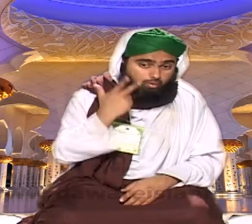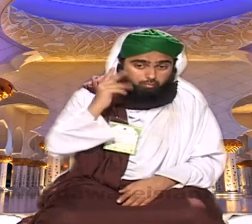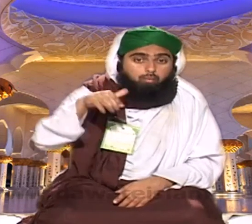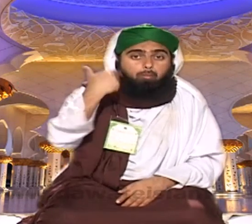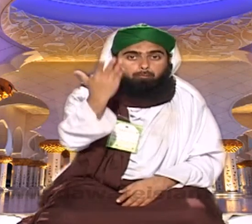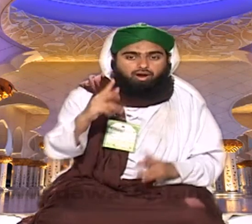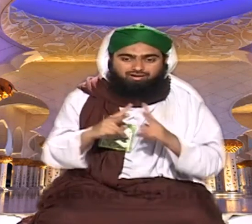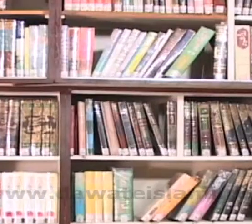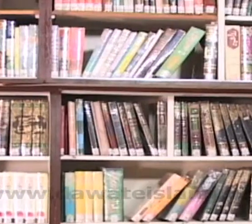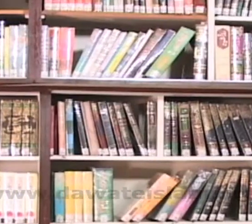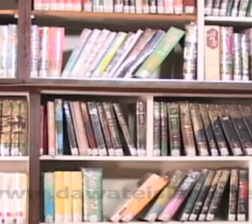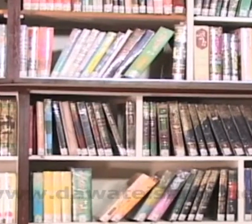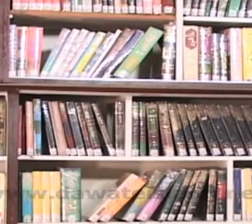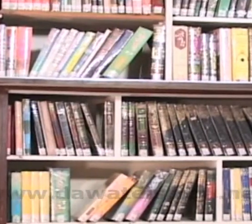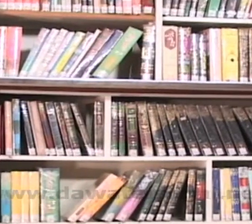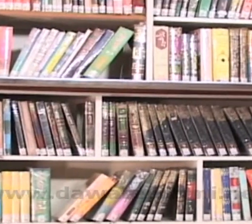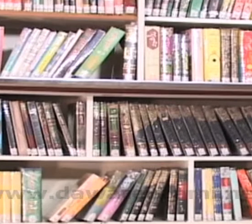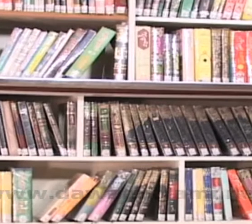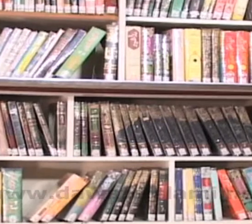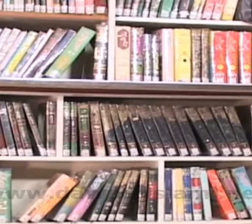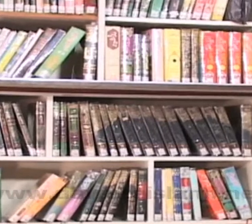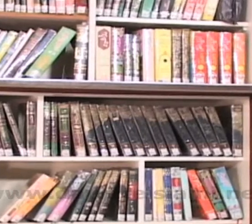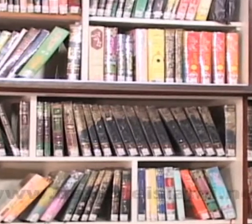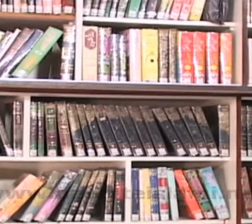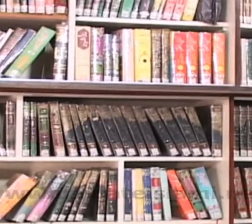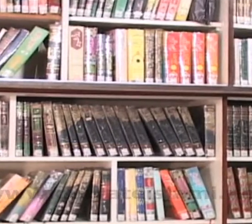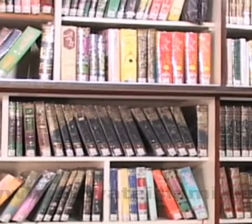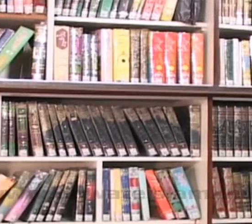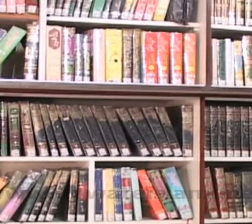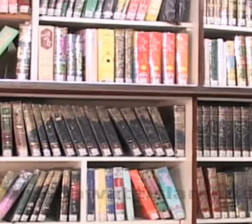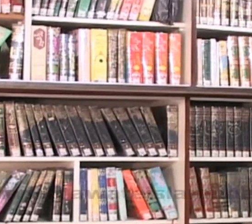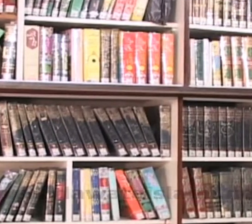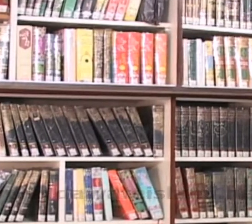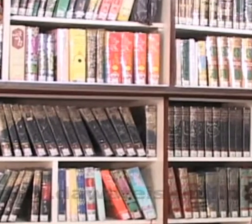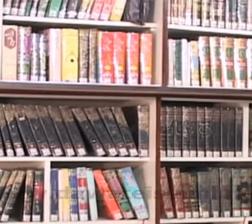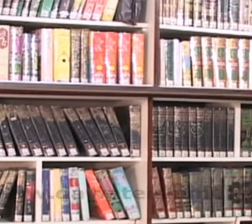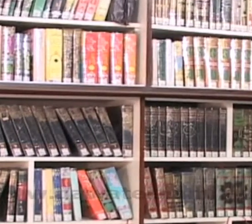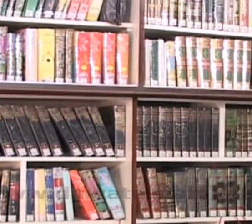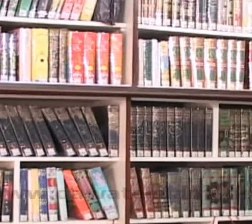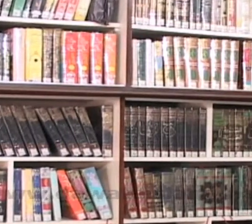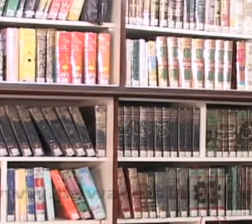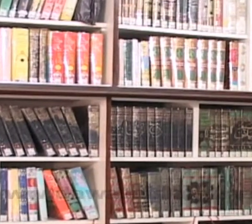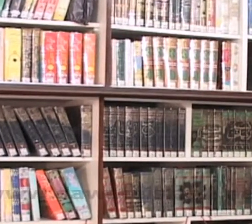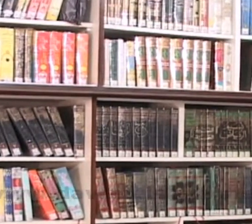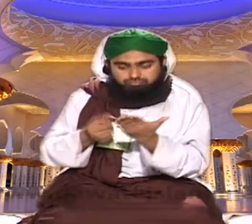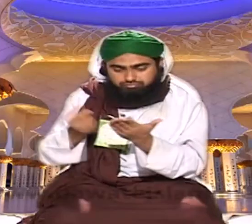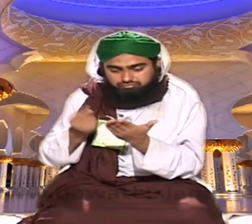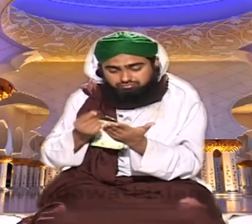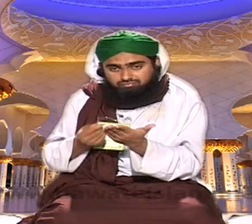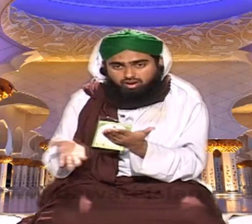سب لکھی ہوئی ہیں تو آپ بھی کچھ نکھا کریں کچھ دعائیں وغیرہ ہو سکتا ہے کہ آپ کے بعد بھی آپ کو یہ کام آ جائے یہ